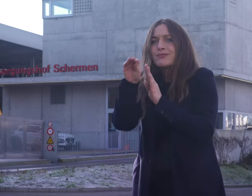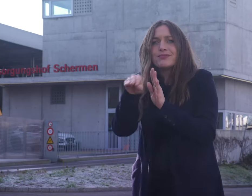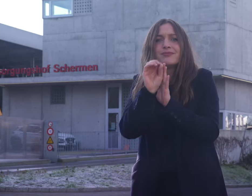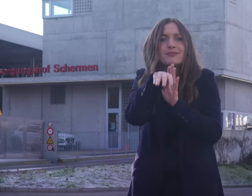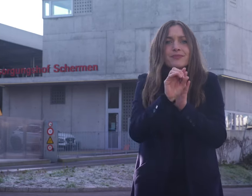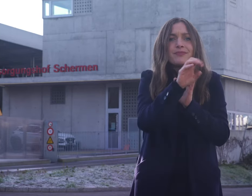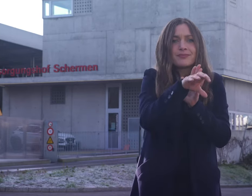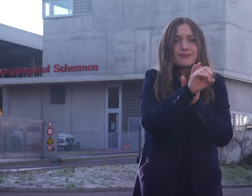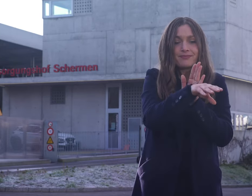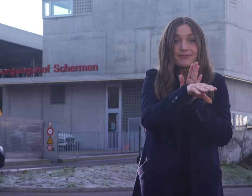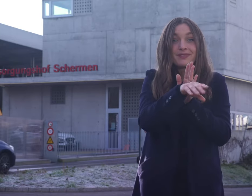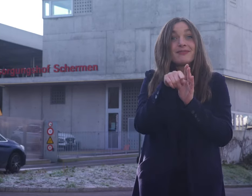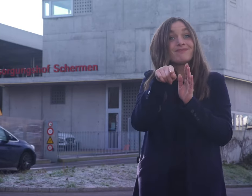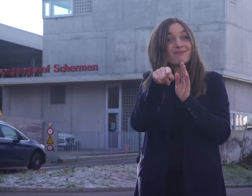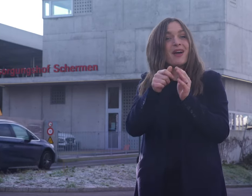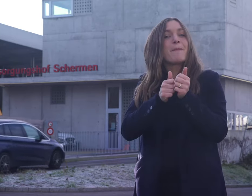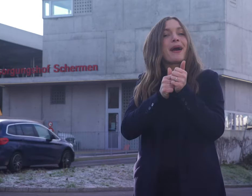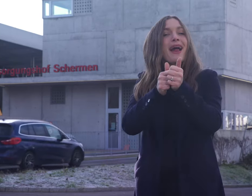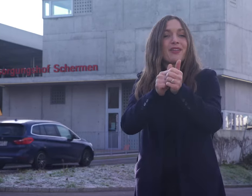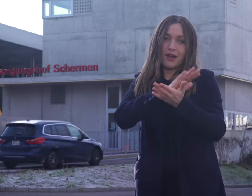Die Begleitung ist kostenlos.